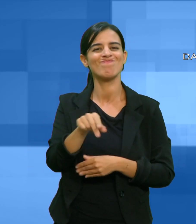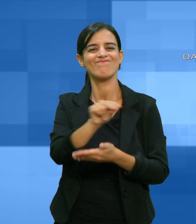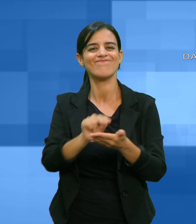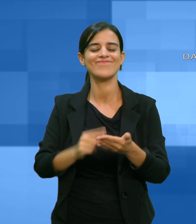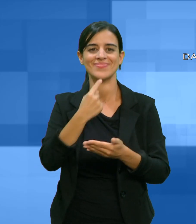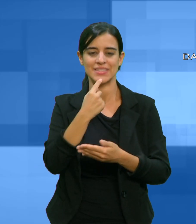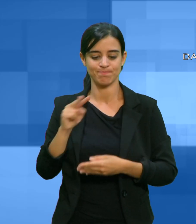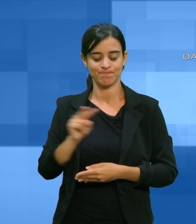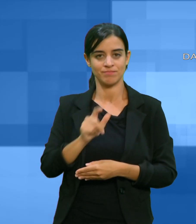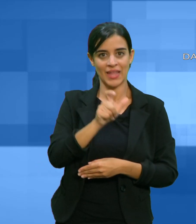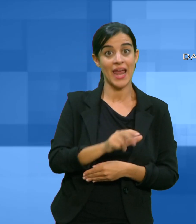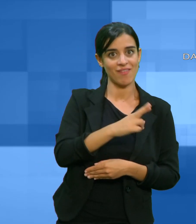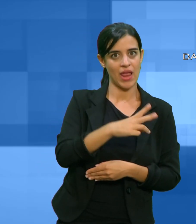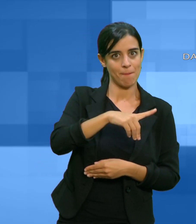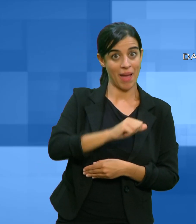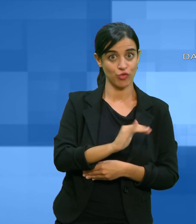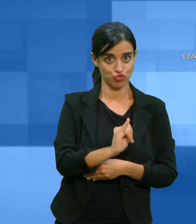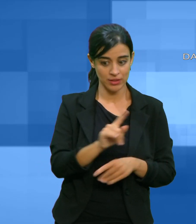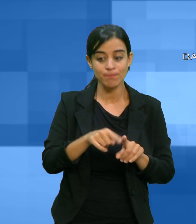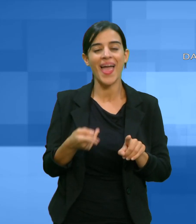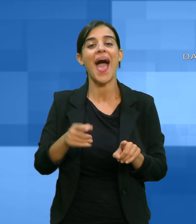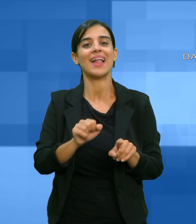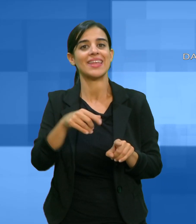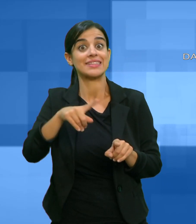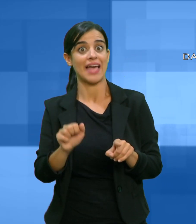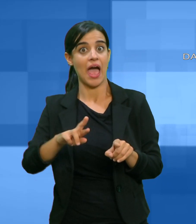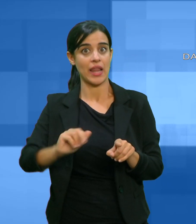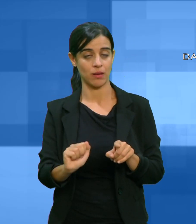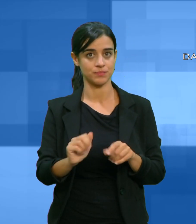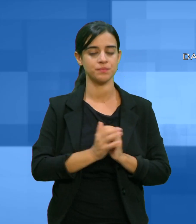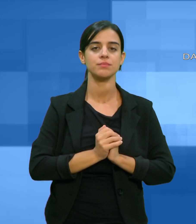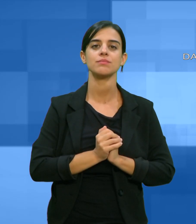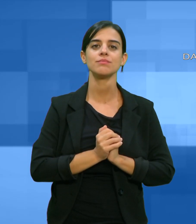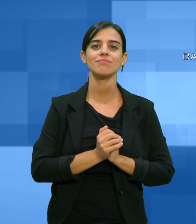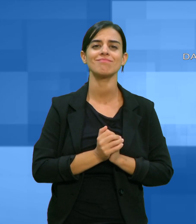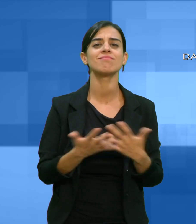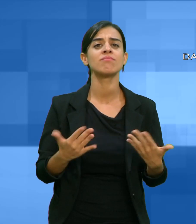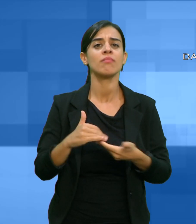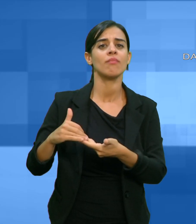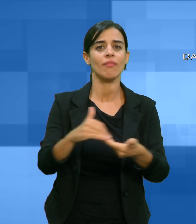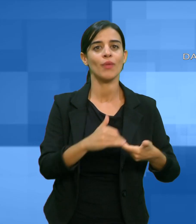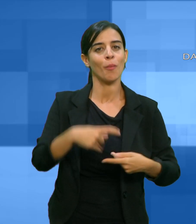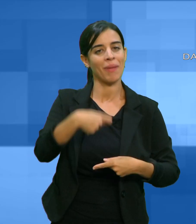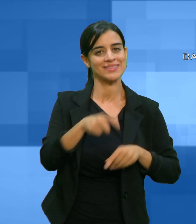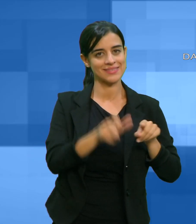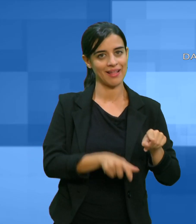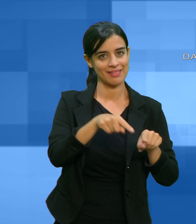Zara Il presidente dell'Associazione Pierpaolo Vargiù ha